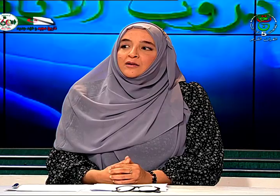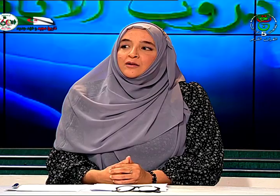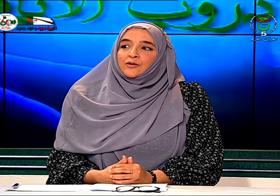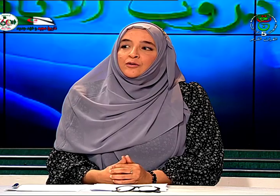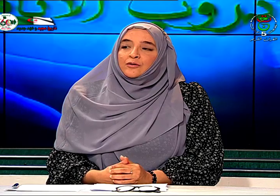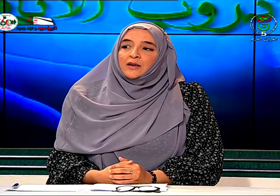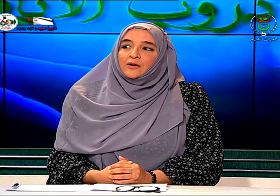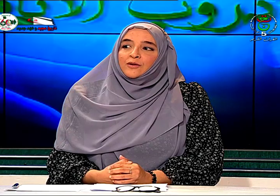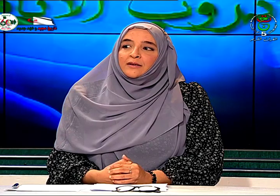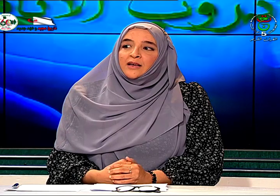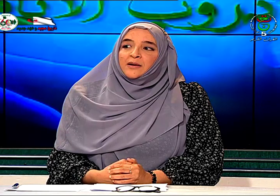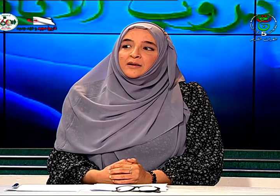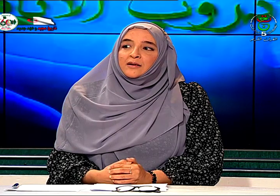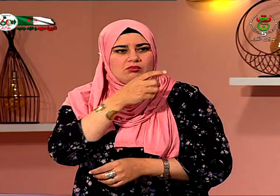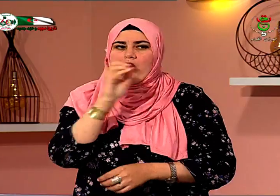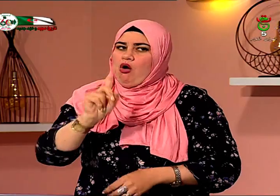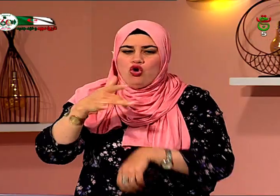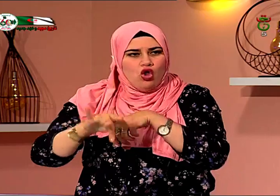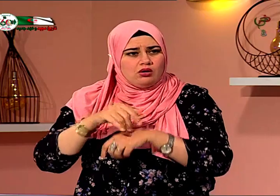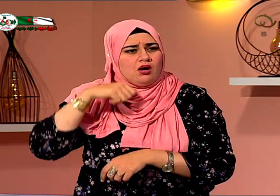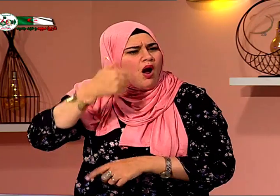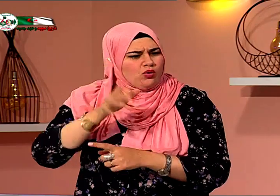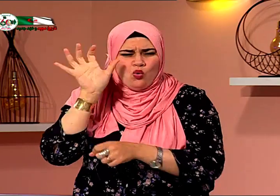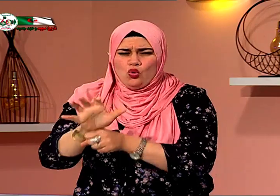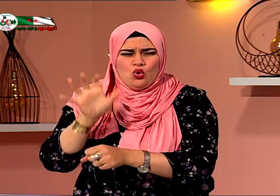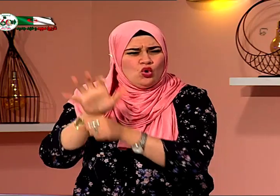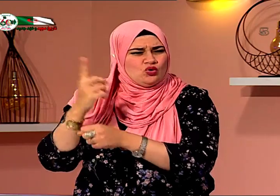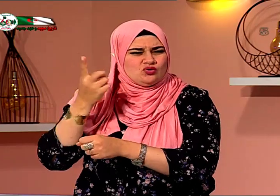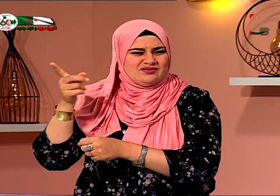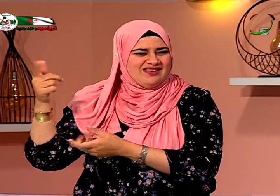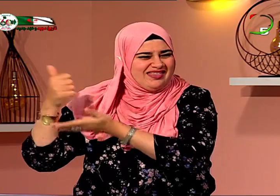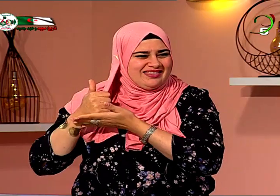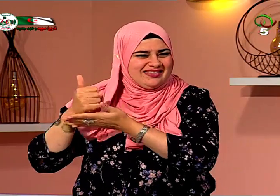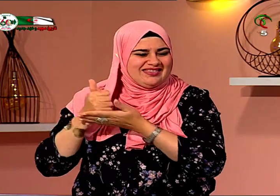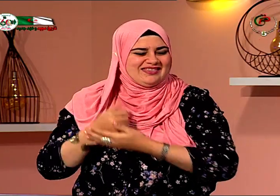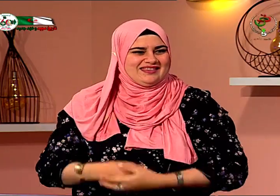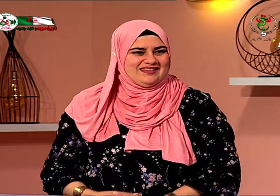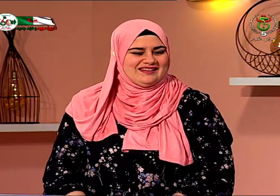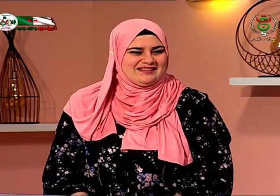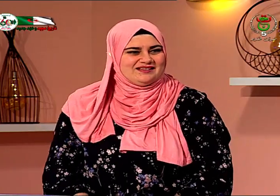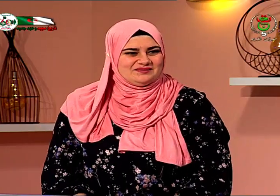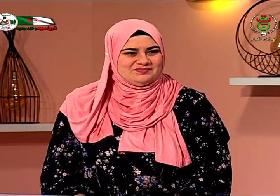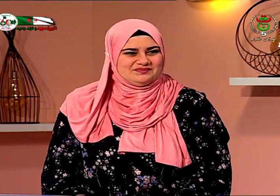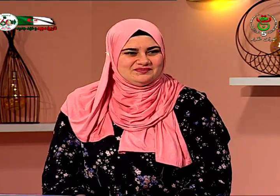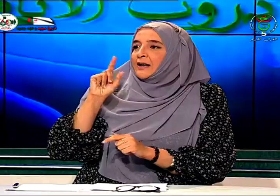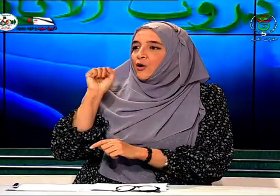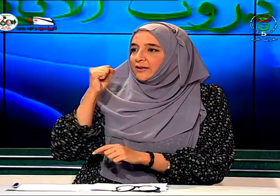كنا كنا دائما يعني يعني يعني دائما عفوا تحكي على أختك